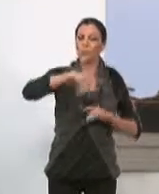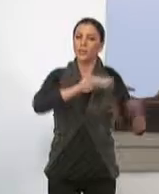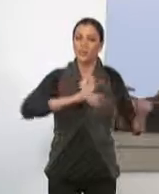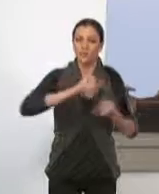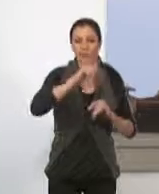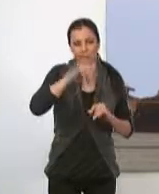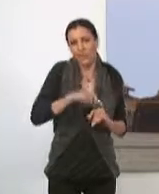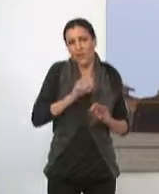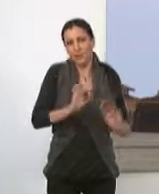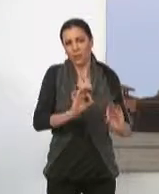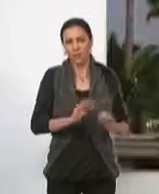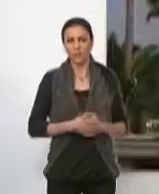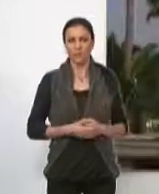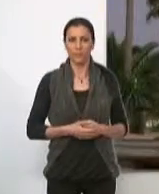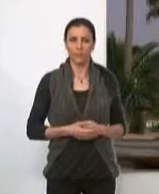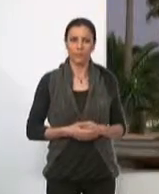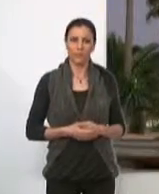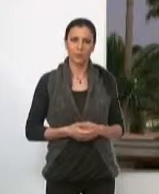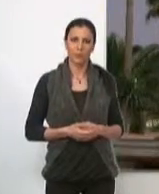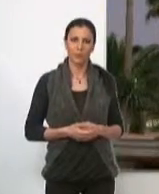tierra y también de nuestro mar.